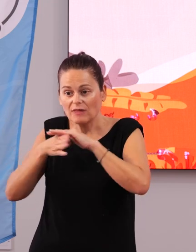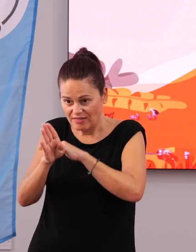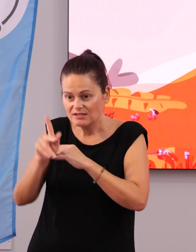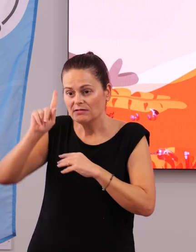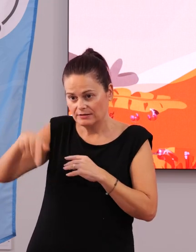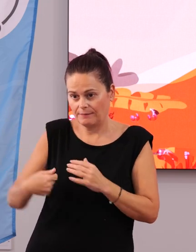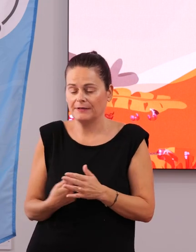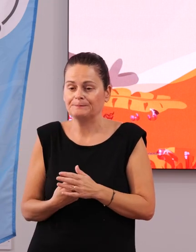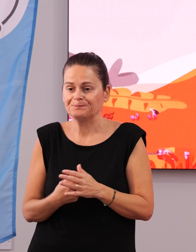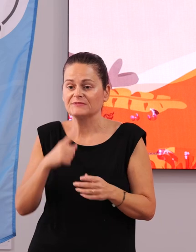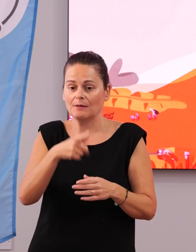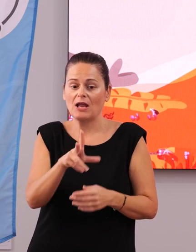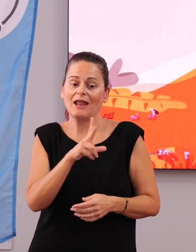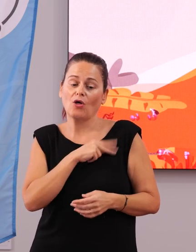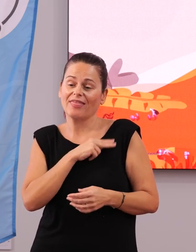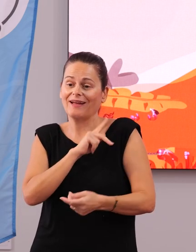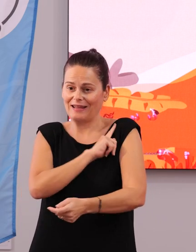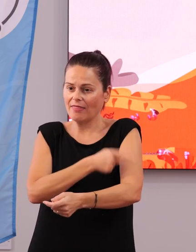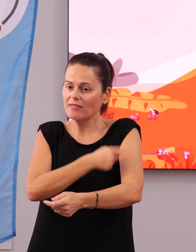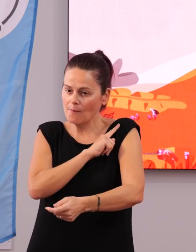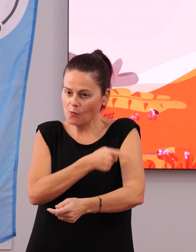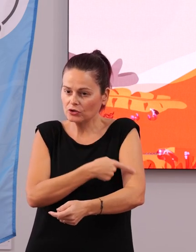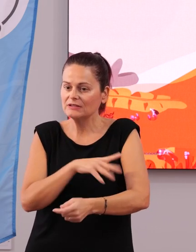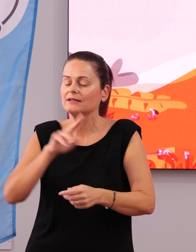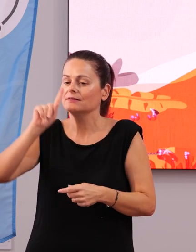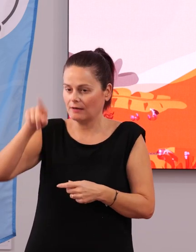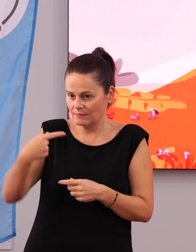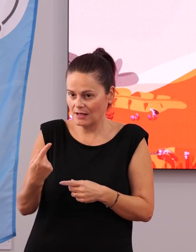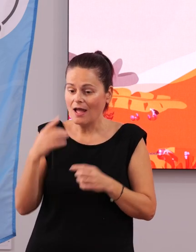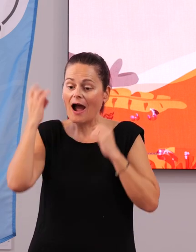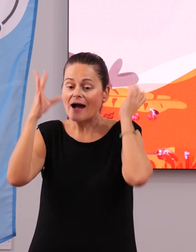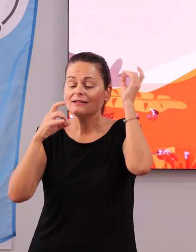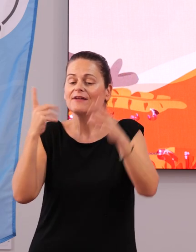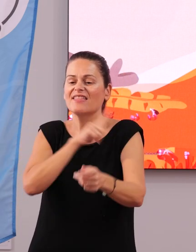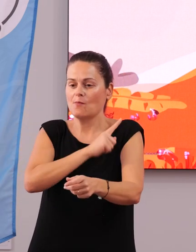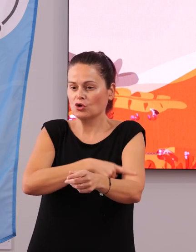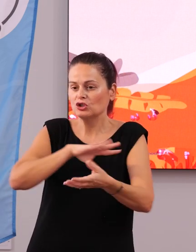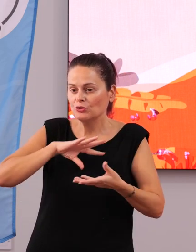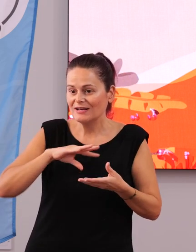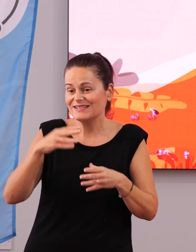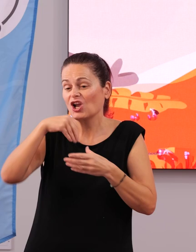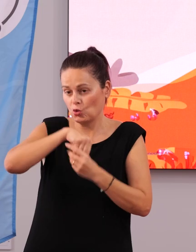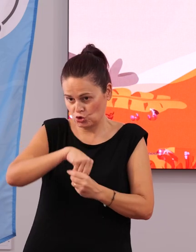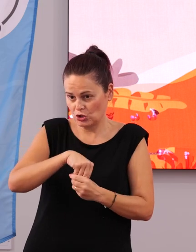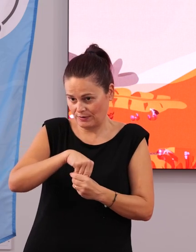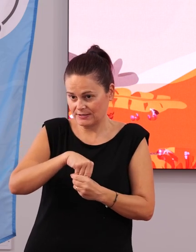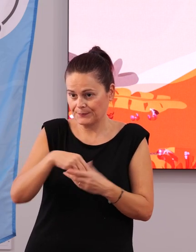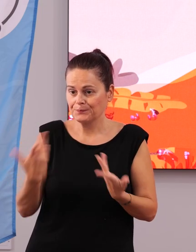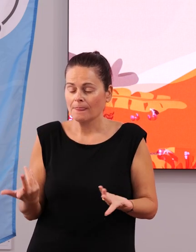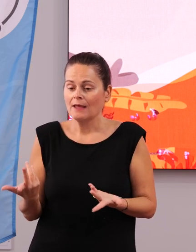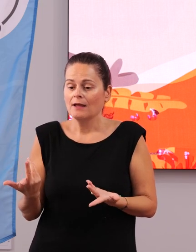decía antes, también se ha implicado la concejalía de deportes porque vamos a hacer actividades deportivas inclusivas que contará con la